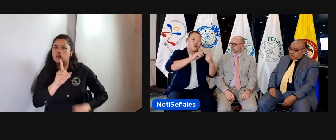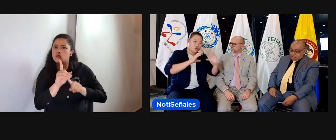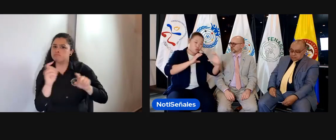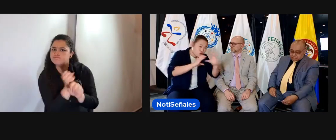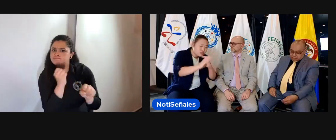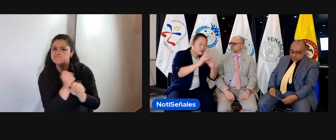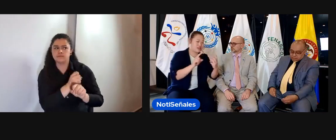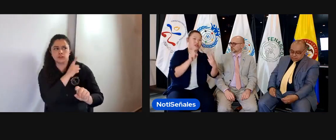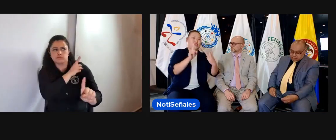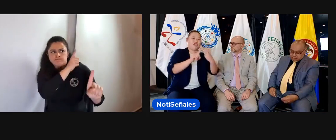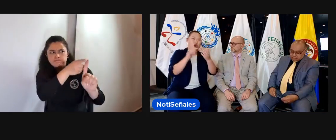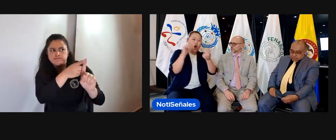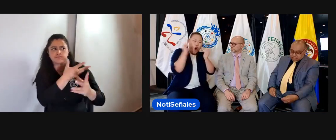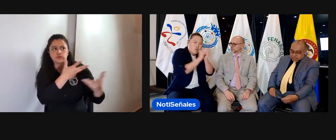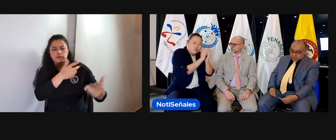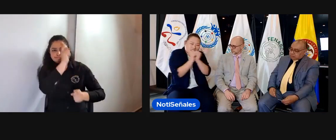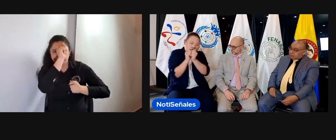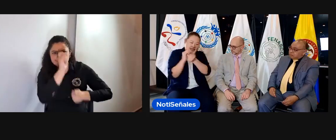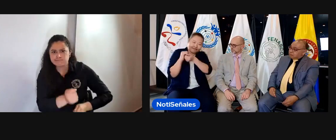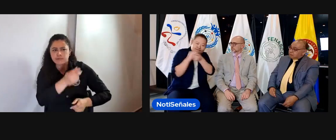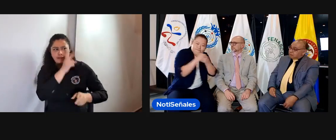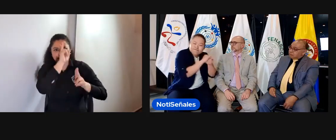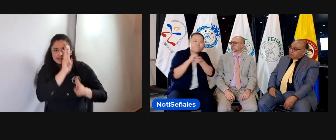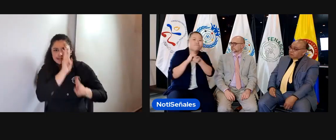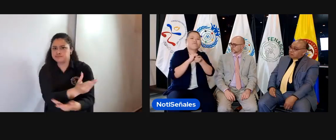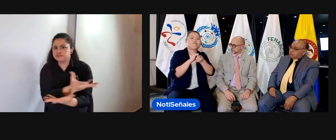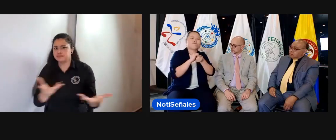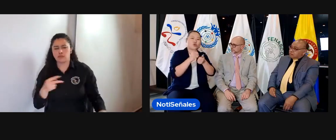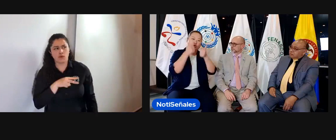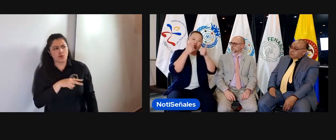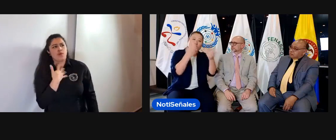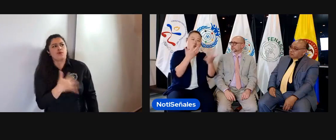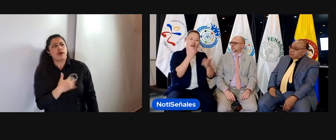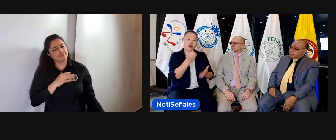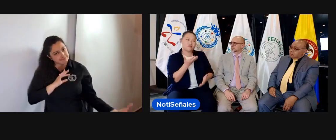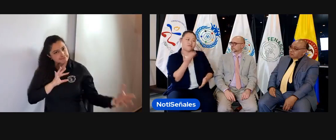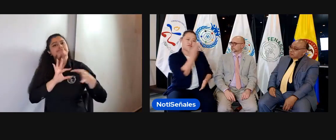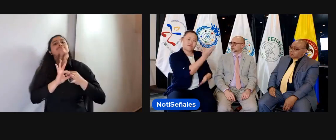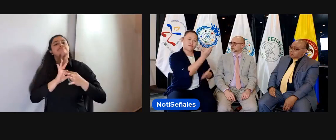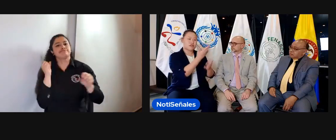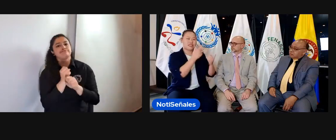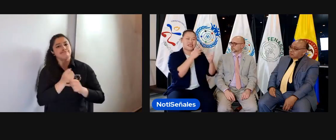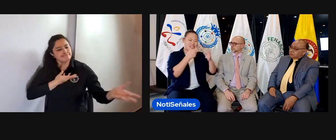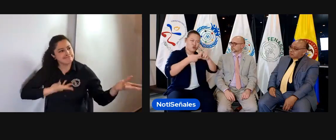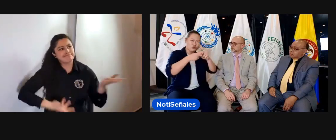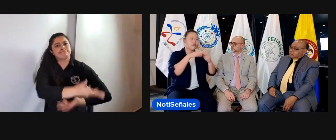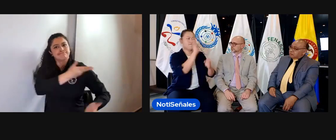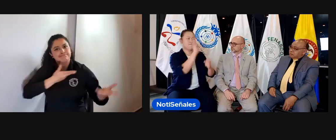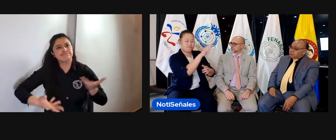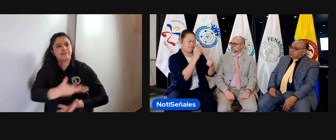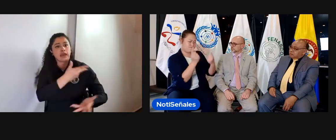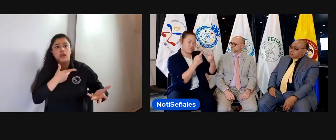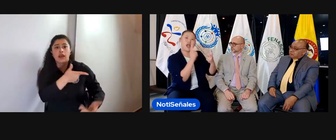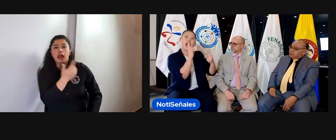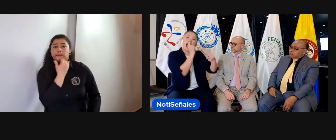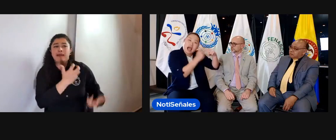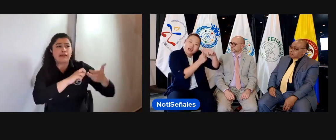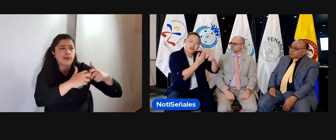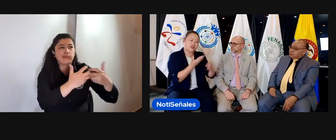lo que ya se ha logrado y que sea a través del respeto, de la comunicación, del trabajo conjunto. Y claro, si existen